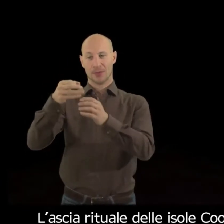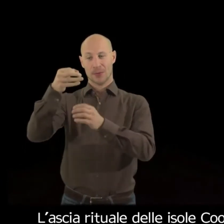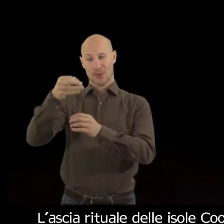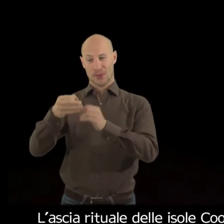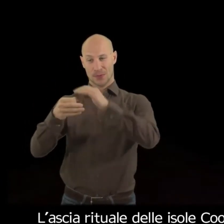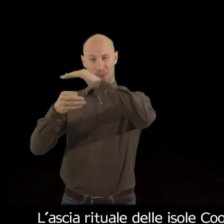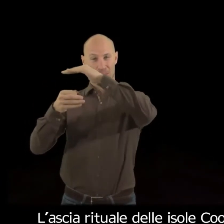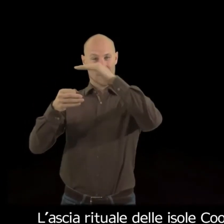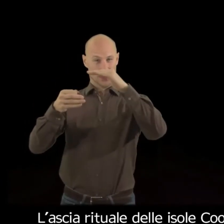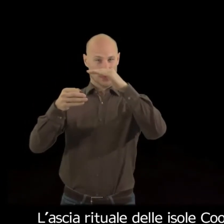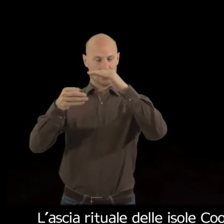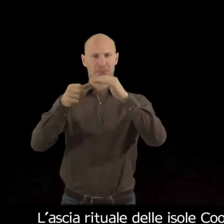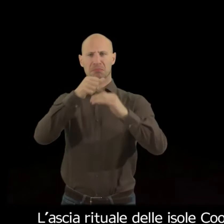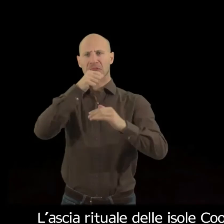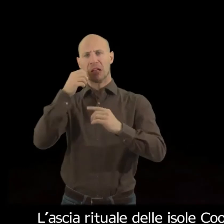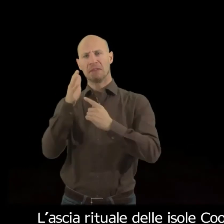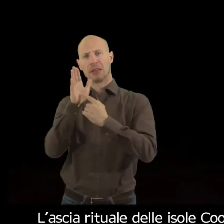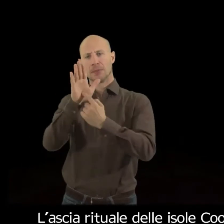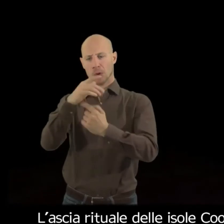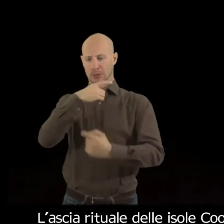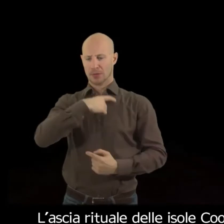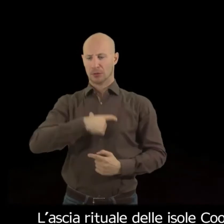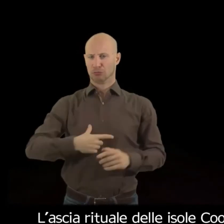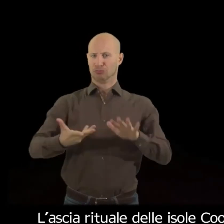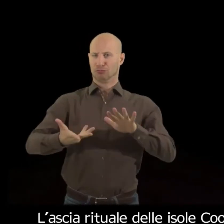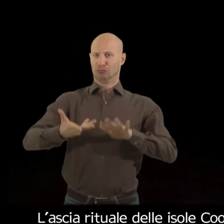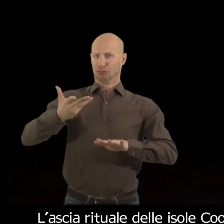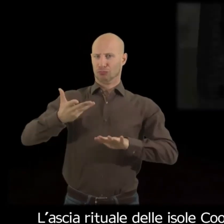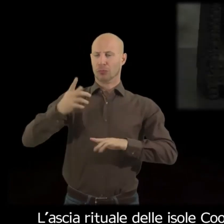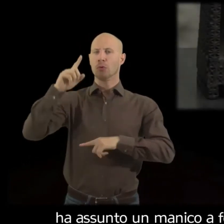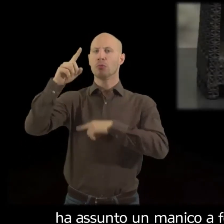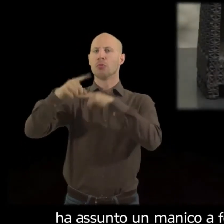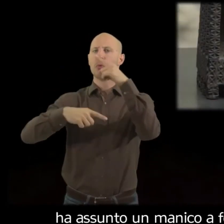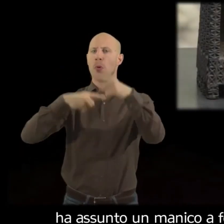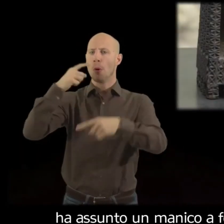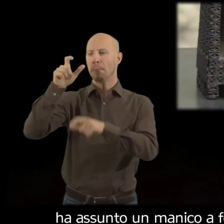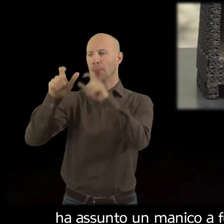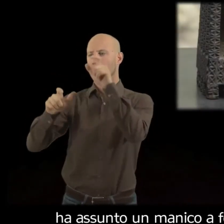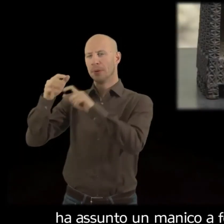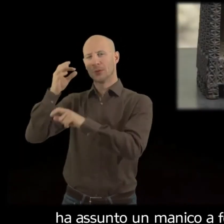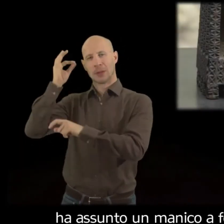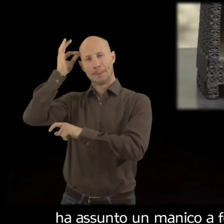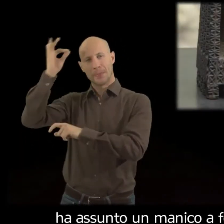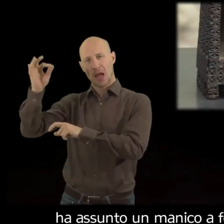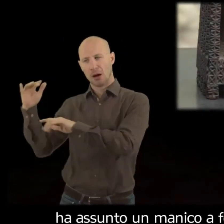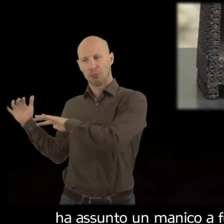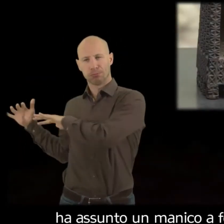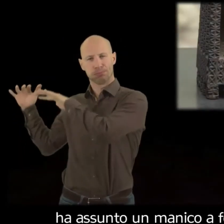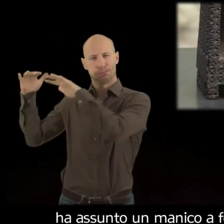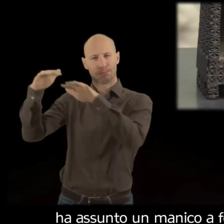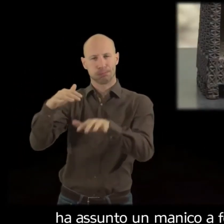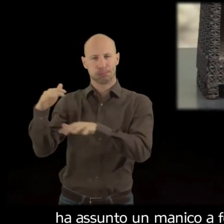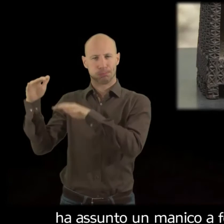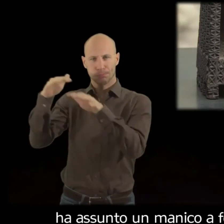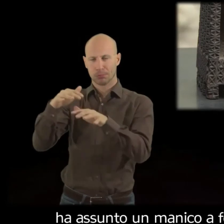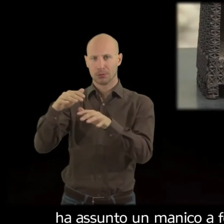ha assunto un manico a forma di piedistallo per soddisfare le richieste